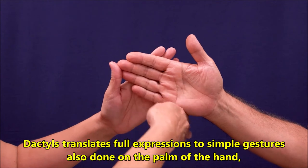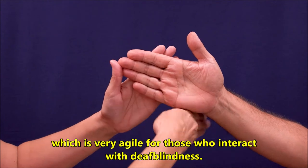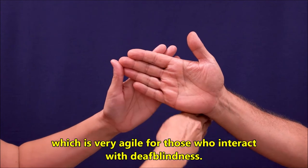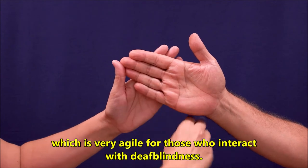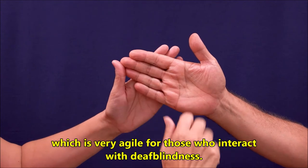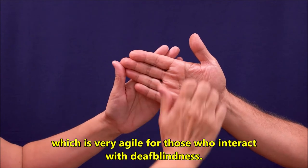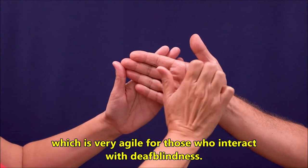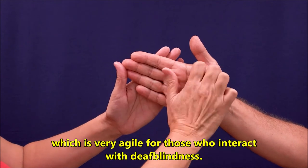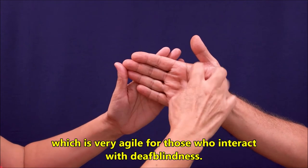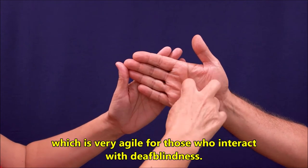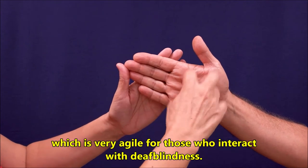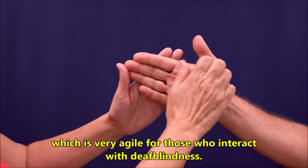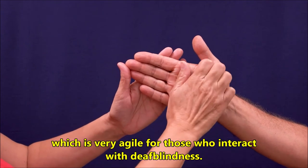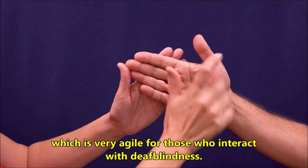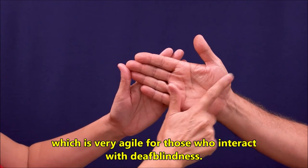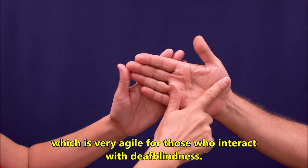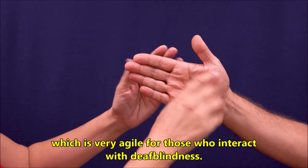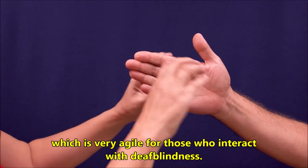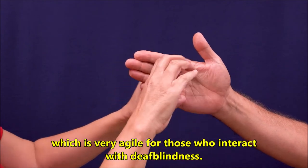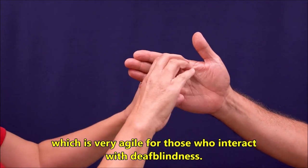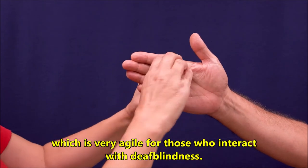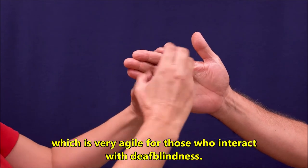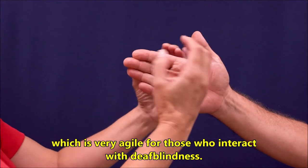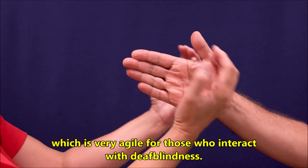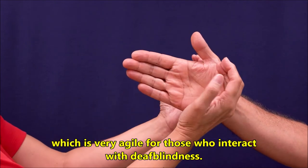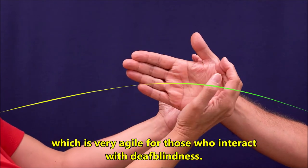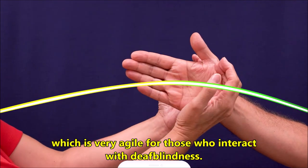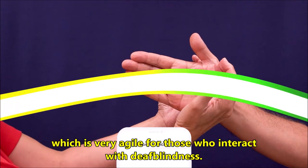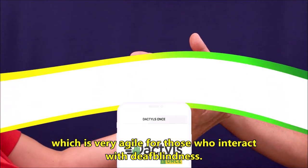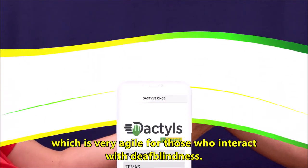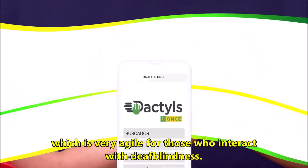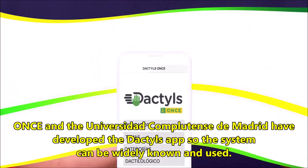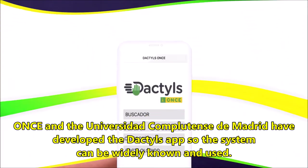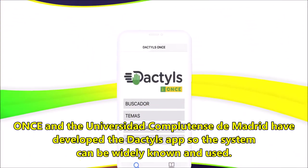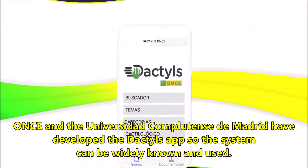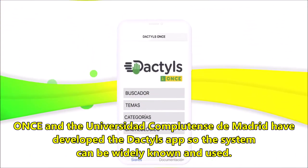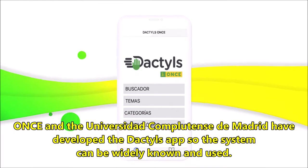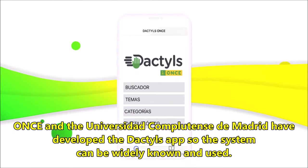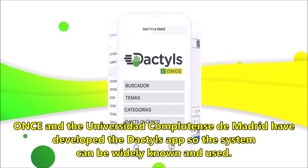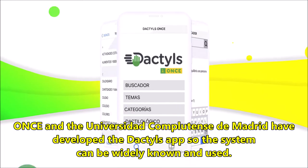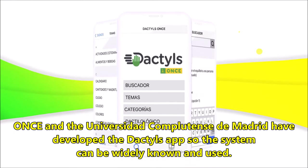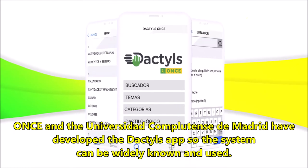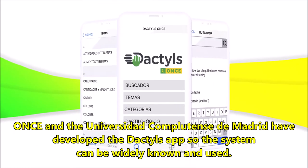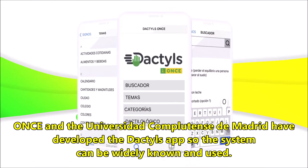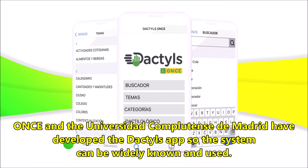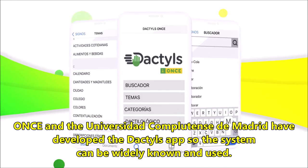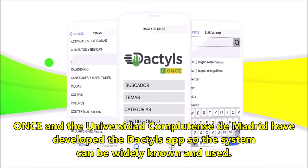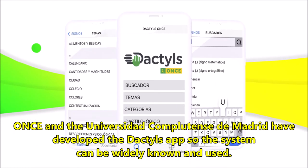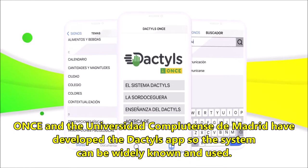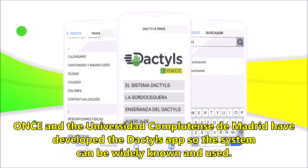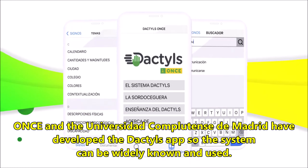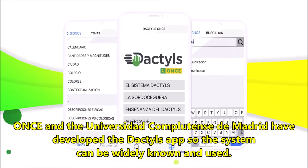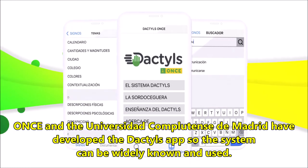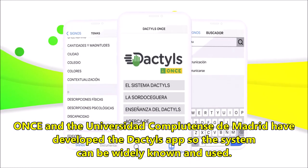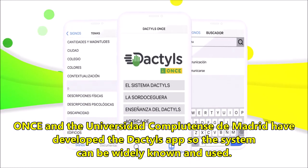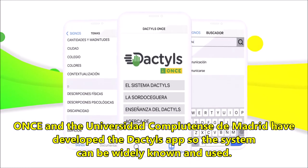que resulta muy ágil para quienes se relacionan con la sordoceguera. Para su conocimiento y uso, la ONCE y la Universidad